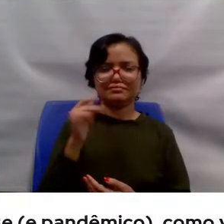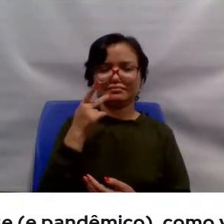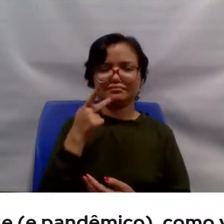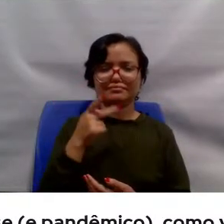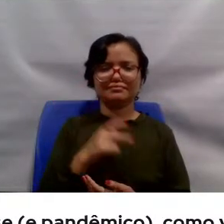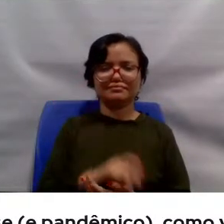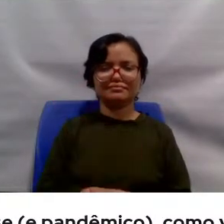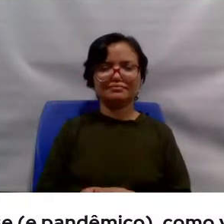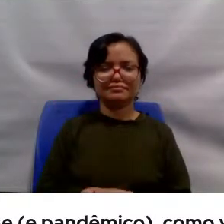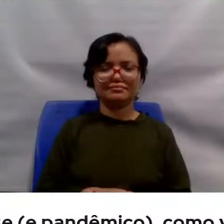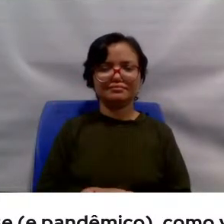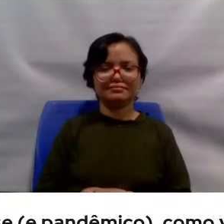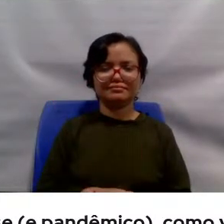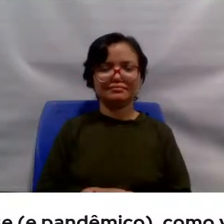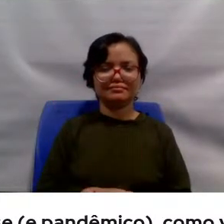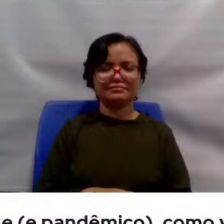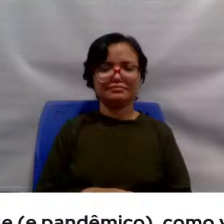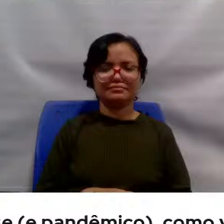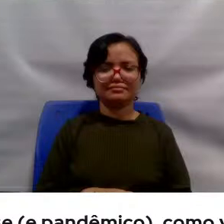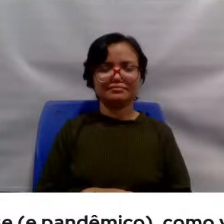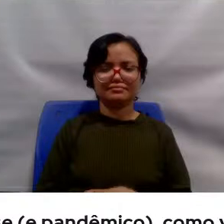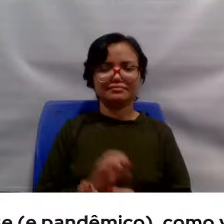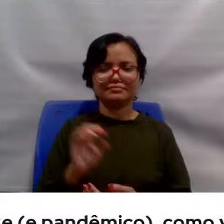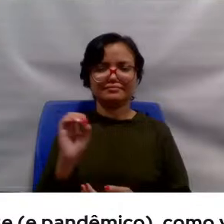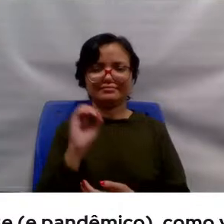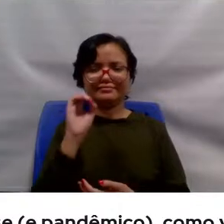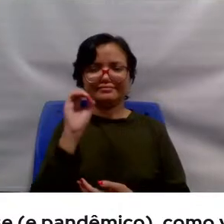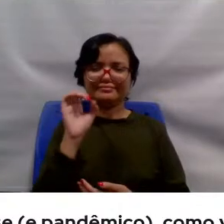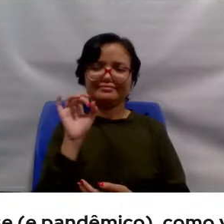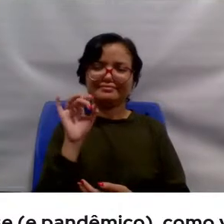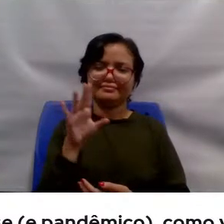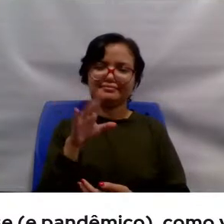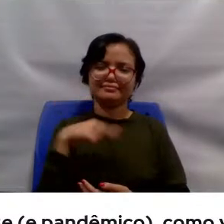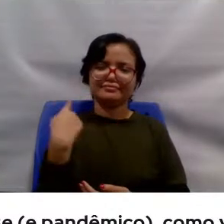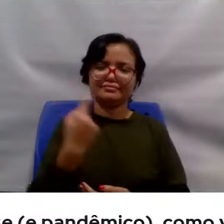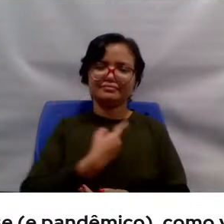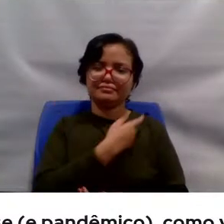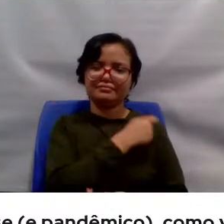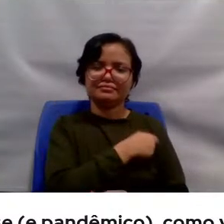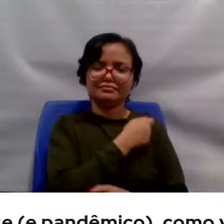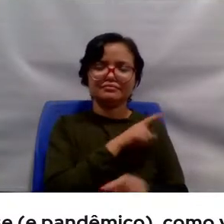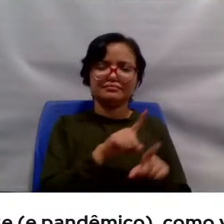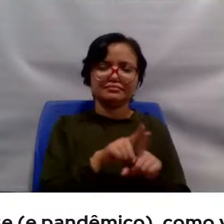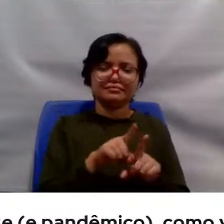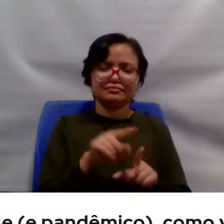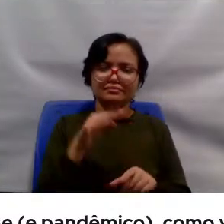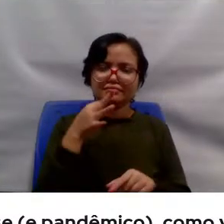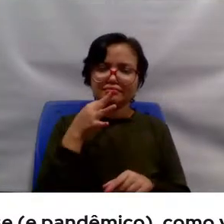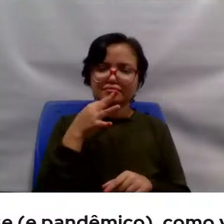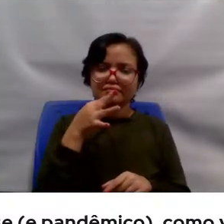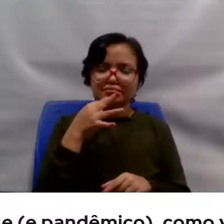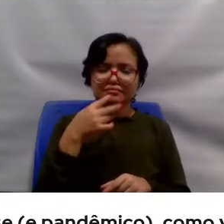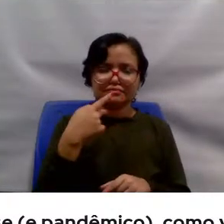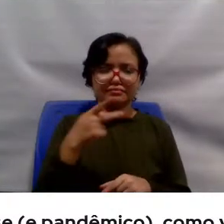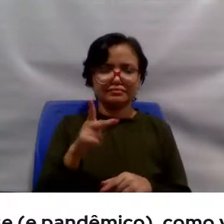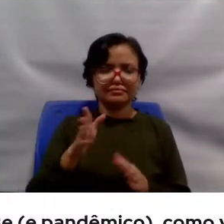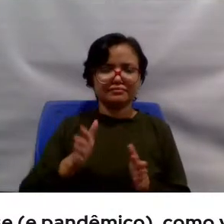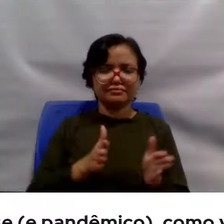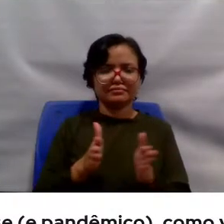que eu. ótimo. É ótimo. para que os nossos alunos também conheçam um pouco do percurso da senhora. Eu acho que isso é